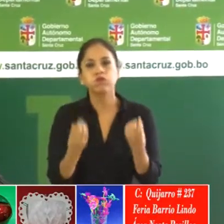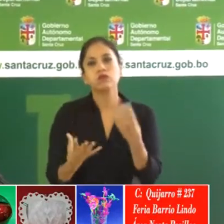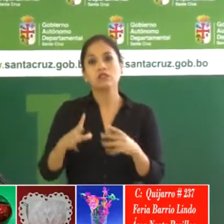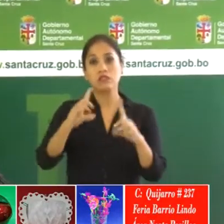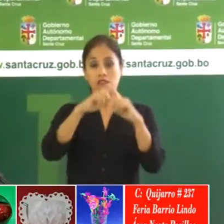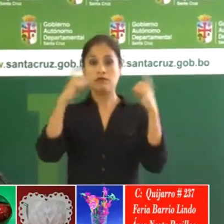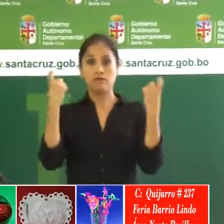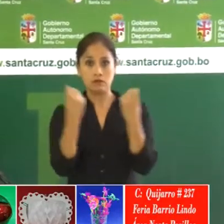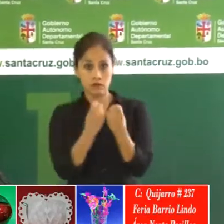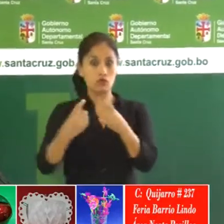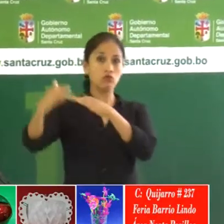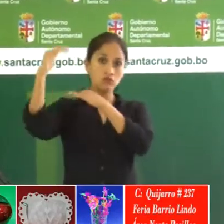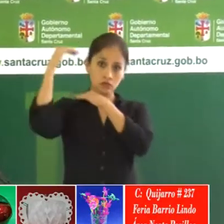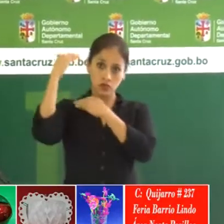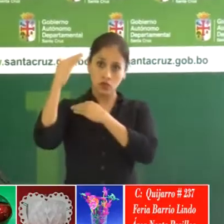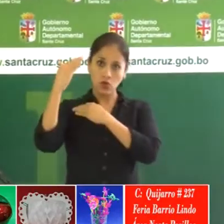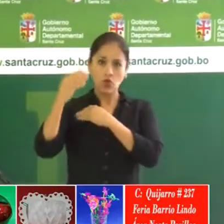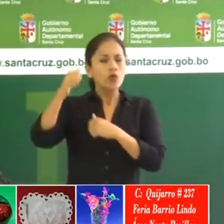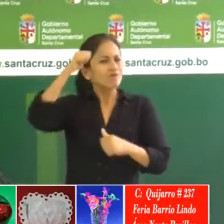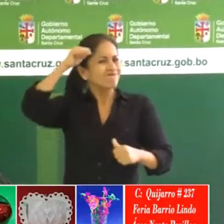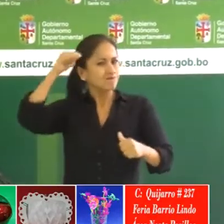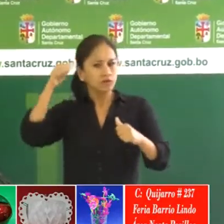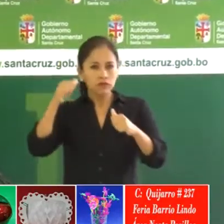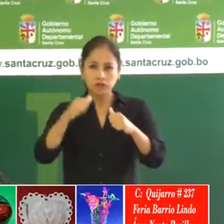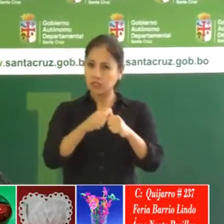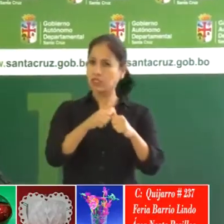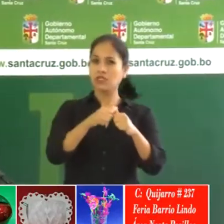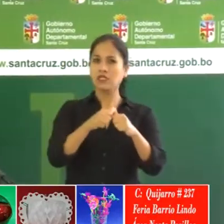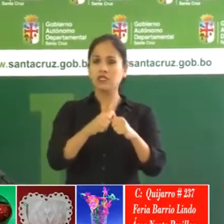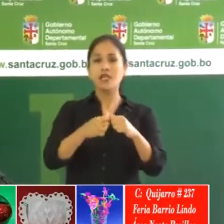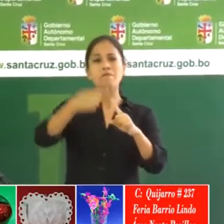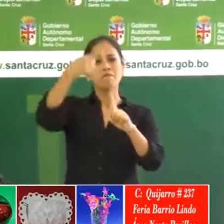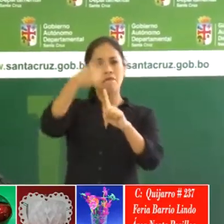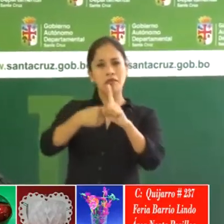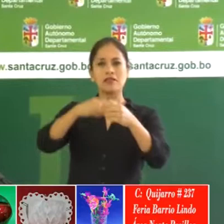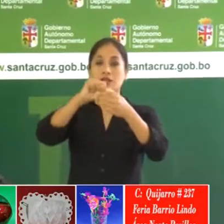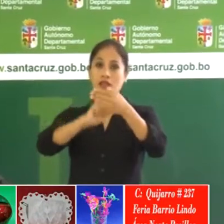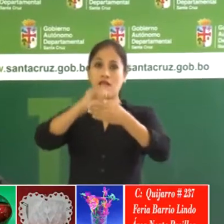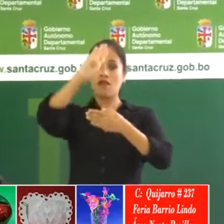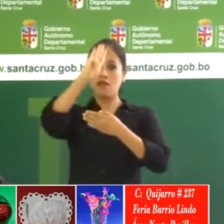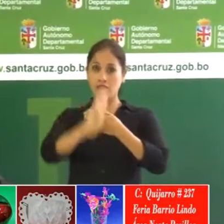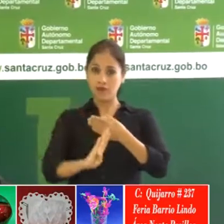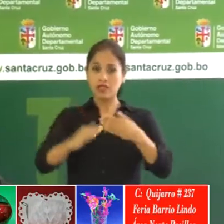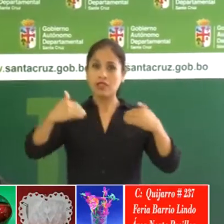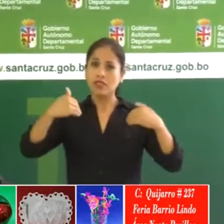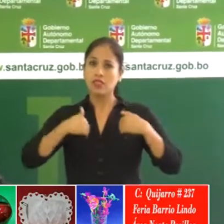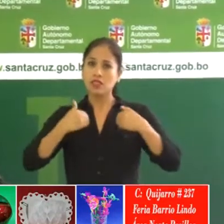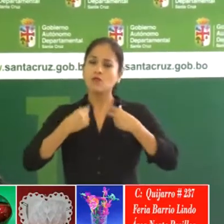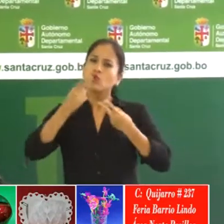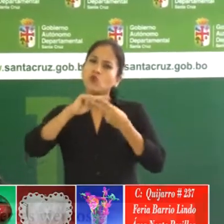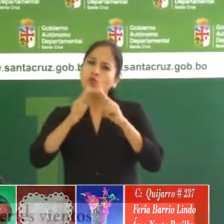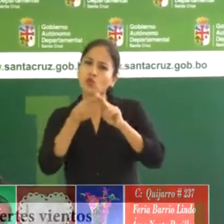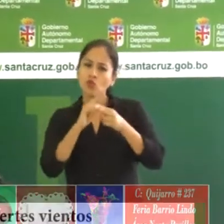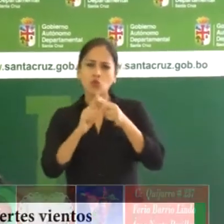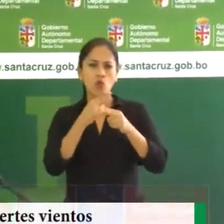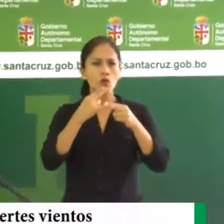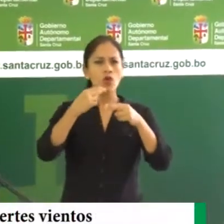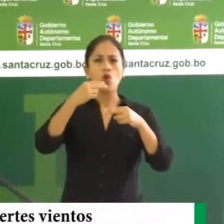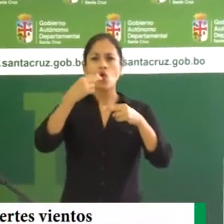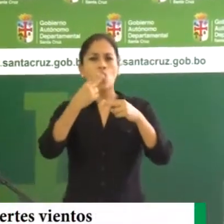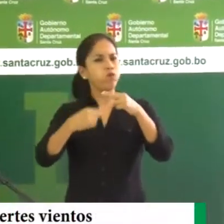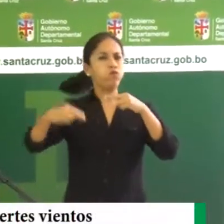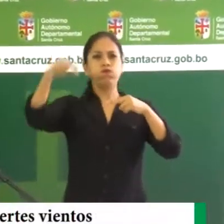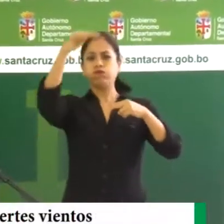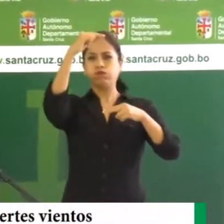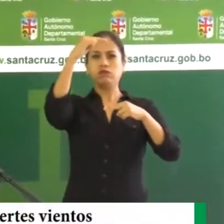y recordamos que en este mes de abril estamos con un número muy por encima de lo